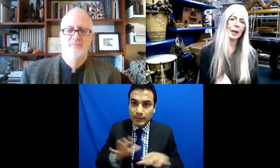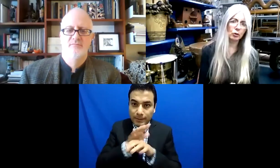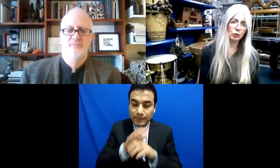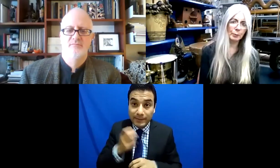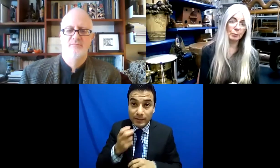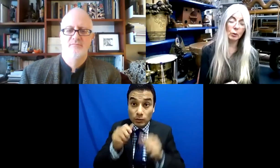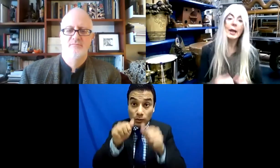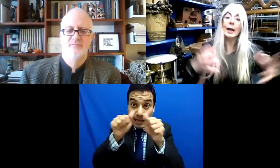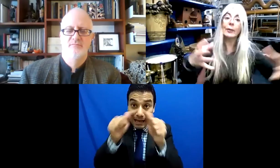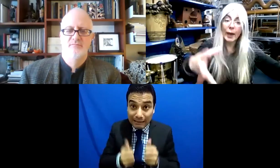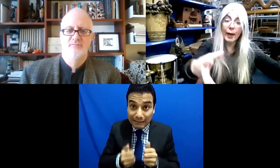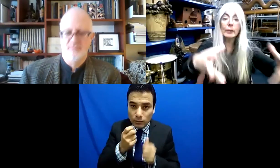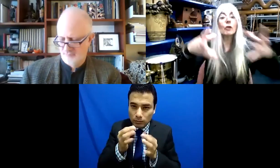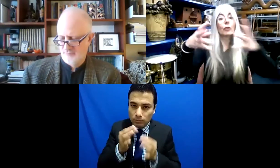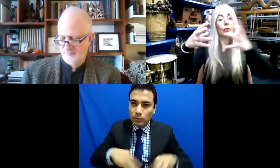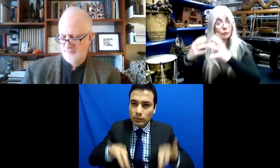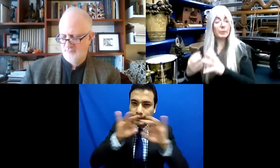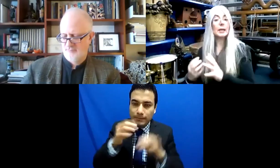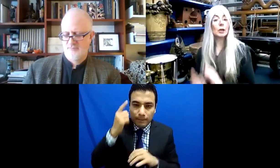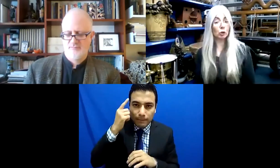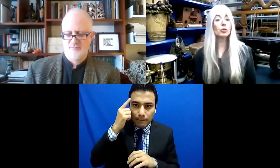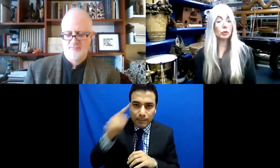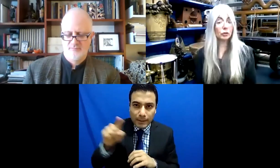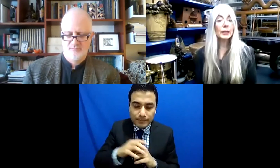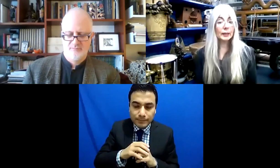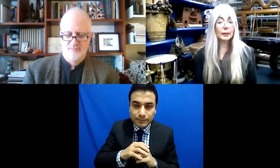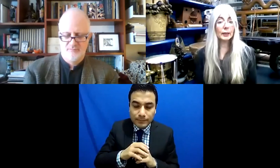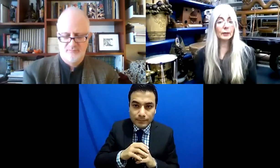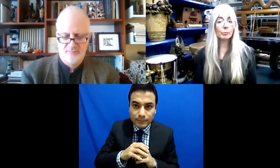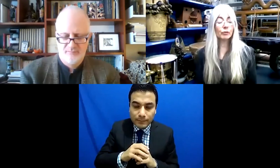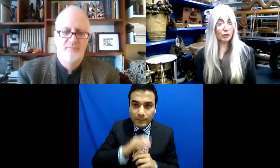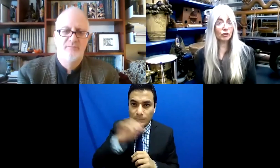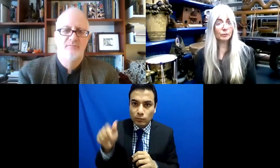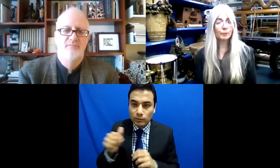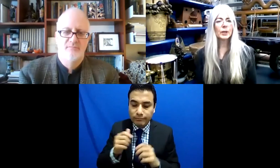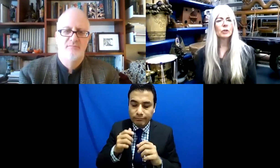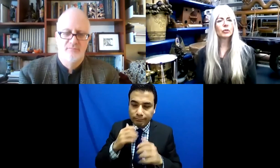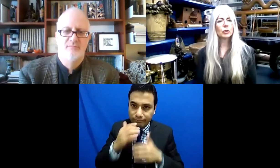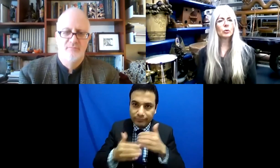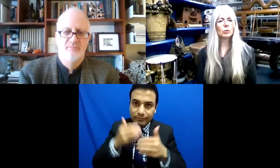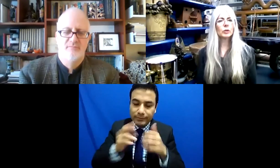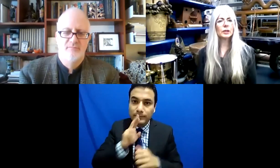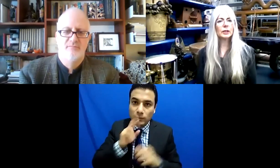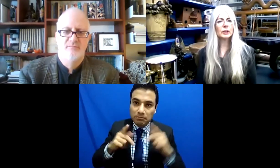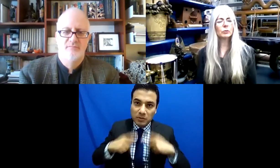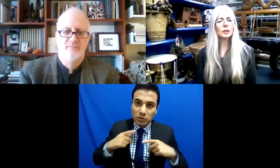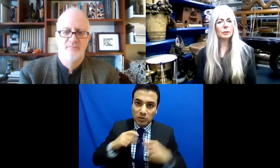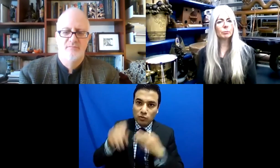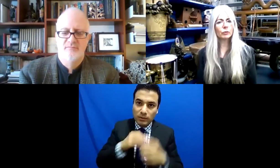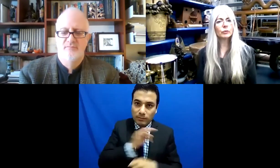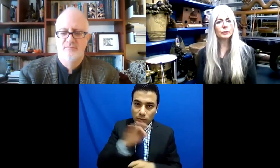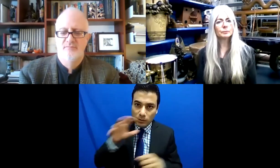cruciales para llegar a estas personas y para que ellas sean incluidas en